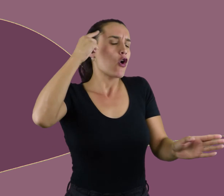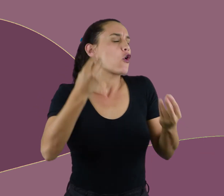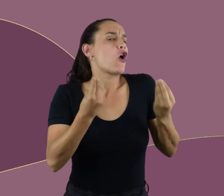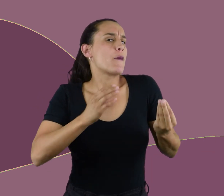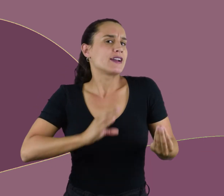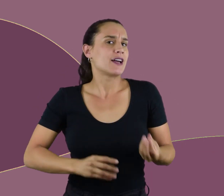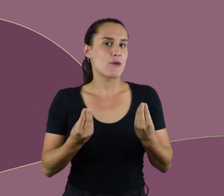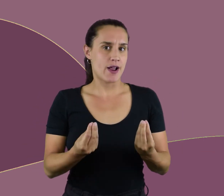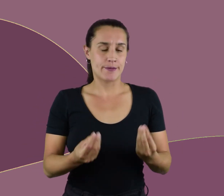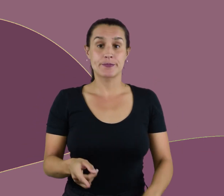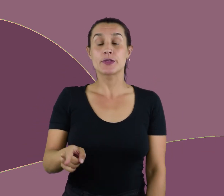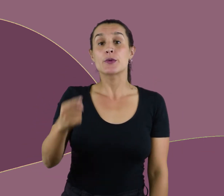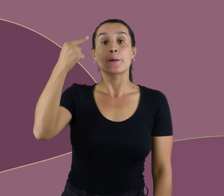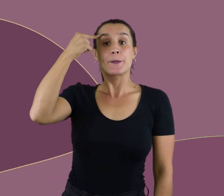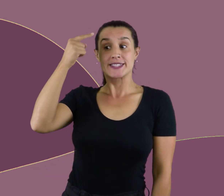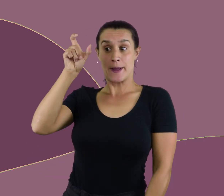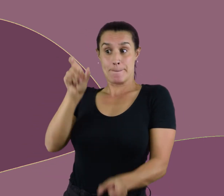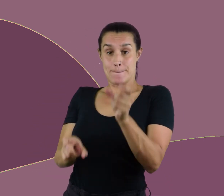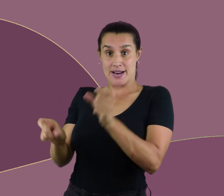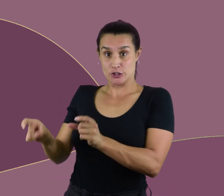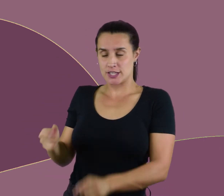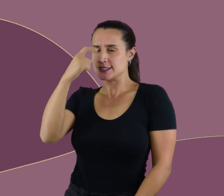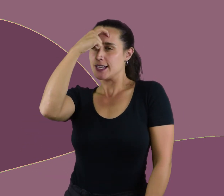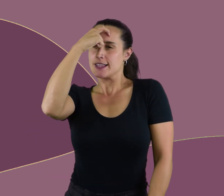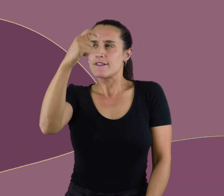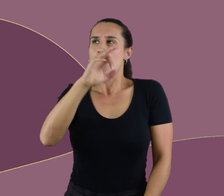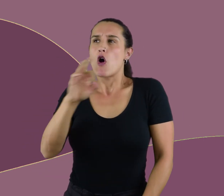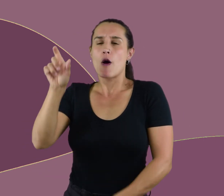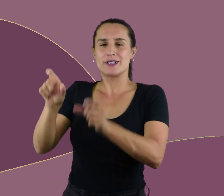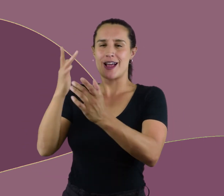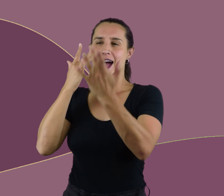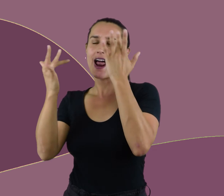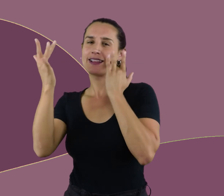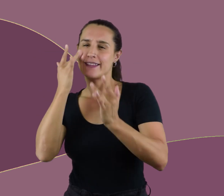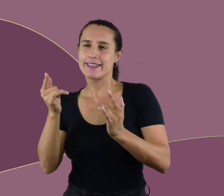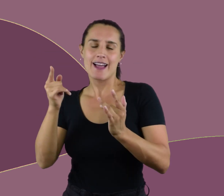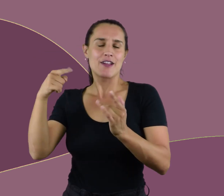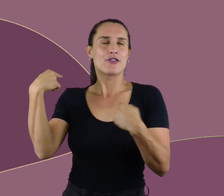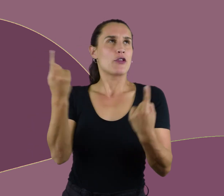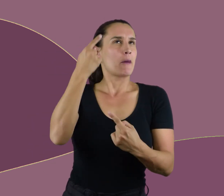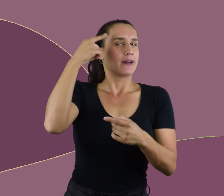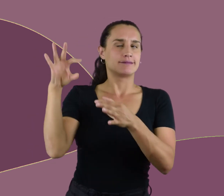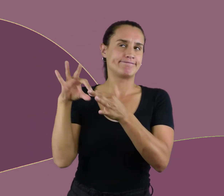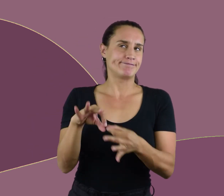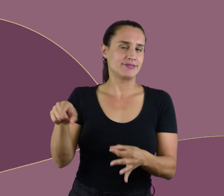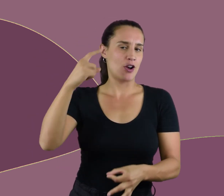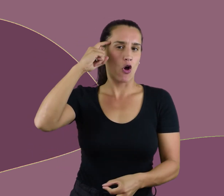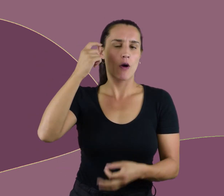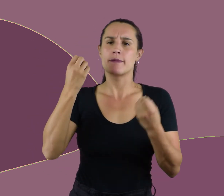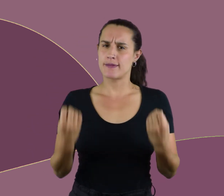científicos y los artistas suelen estar asociados con la locura en el imaginario de las personas? En el capítulo